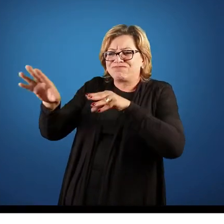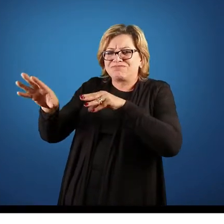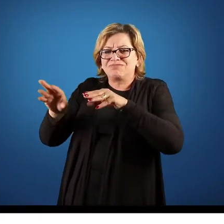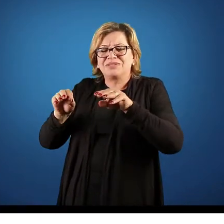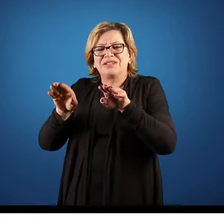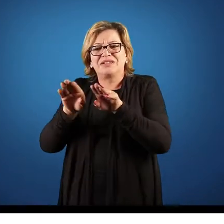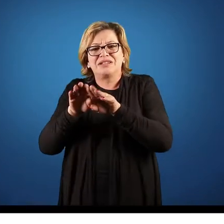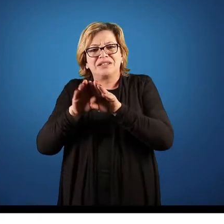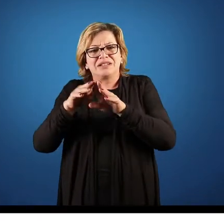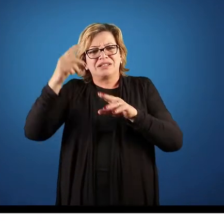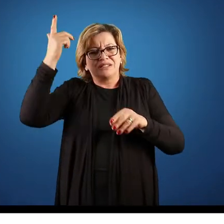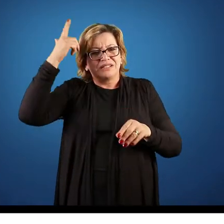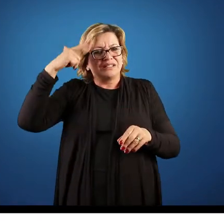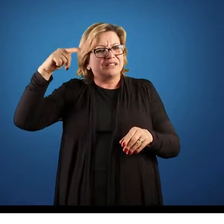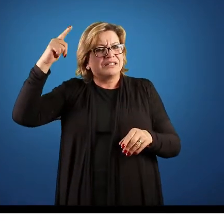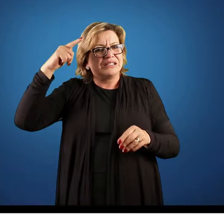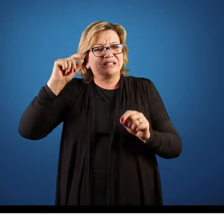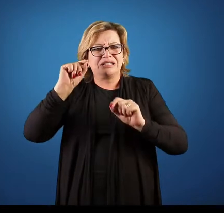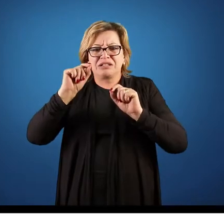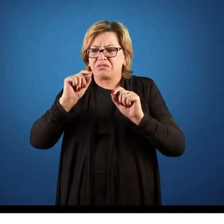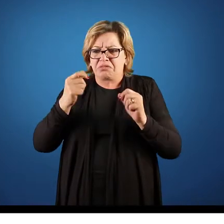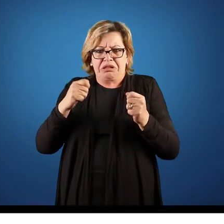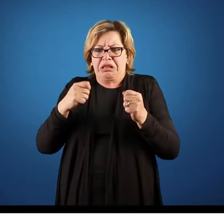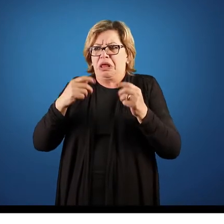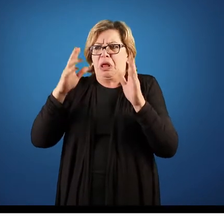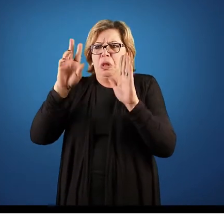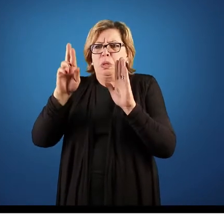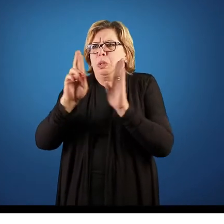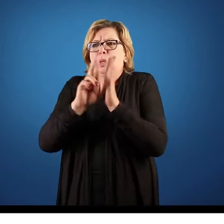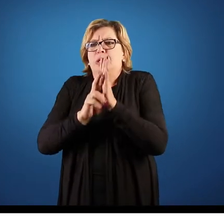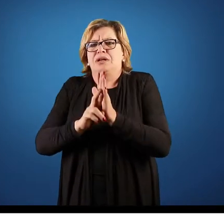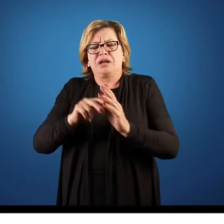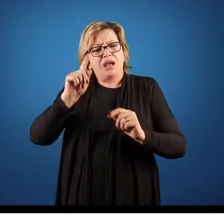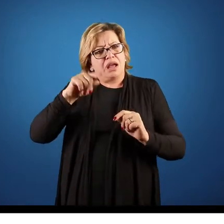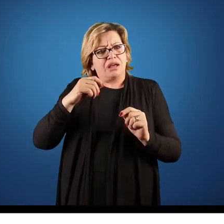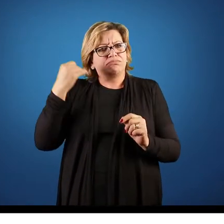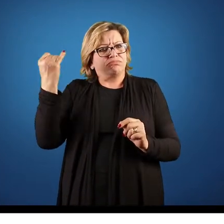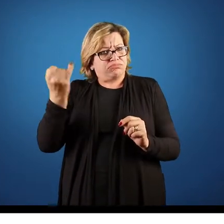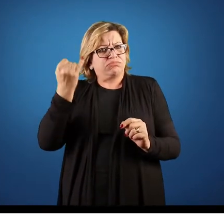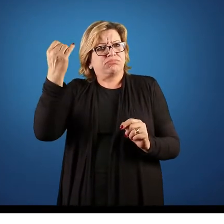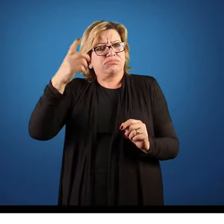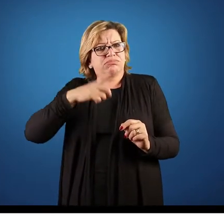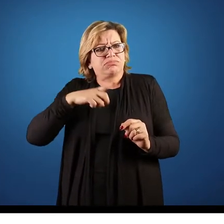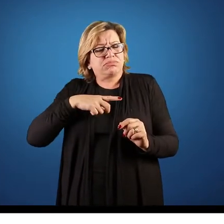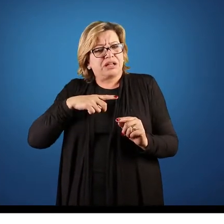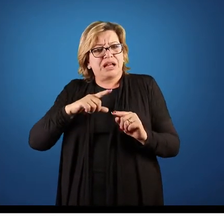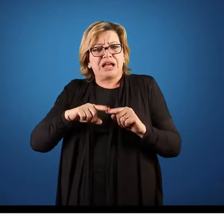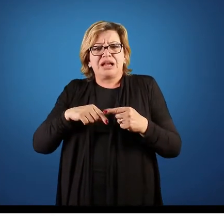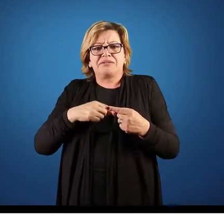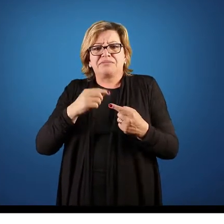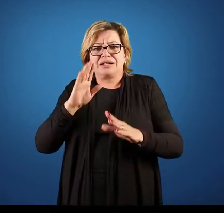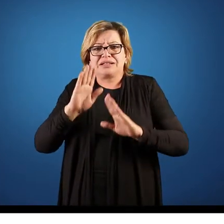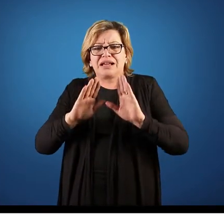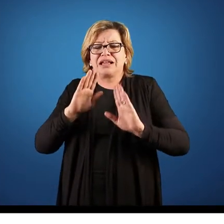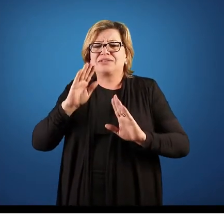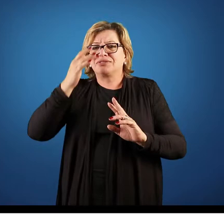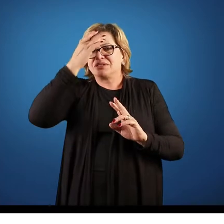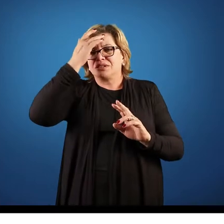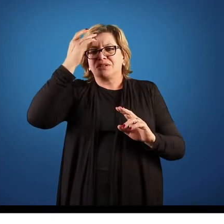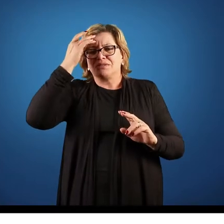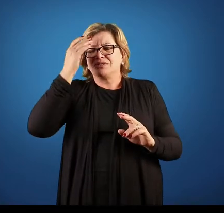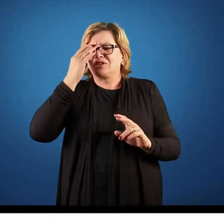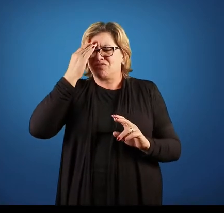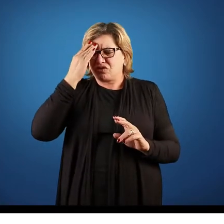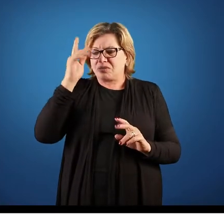O líder, esses traços, não é que ele seja obrigatório, é interessante que eles sejam desenvolvidos. Algumas vezes a empresa indica, olha,